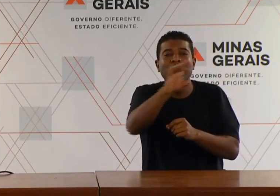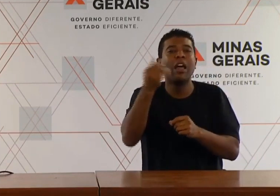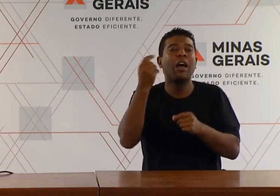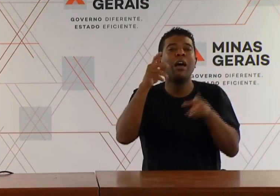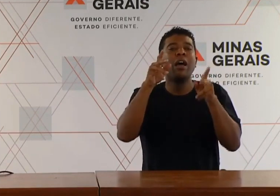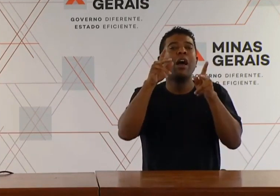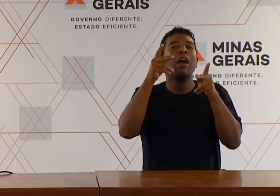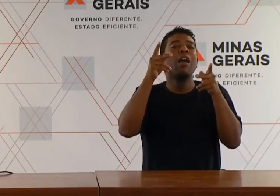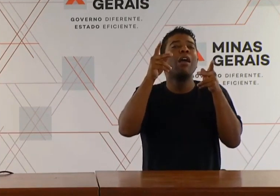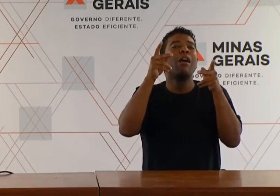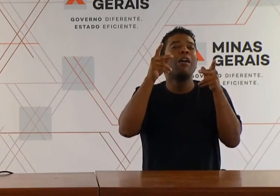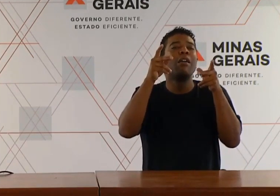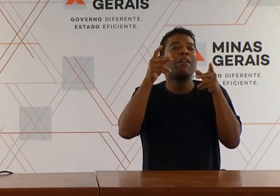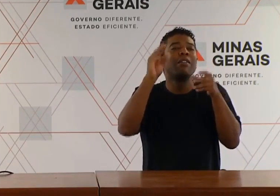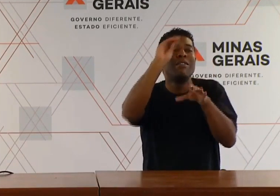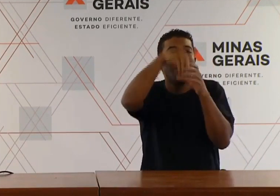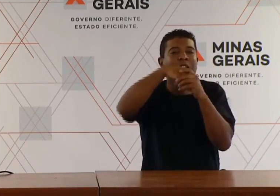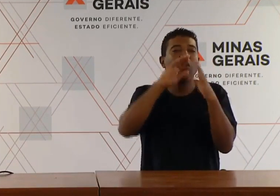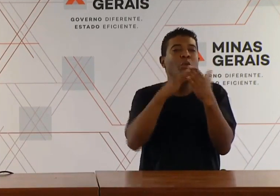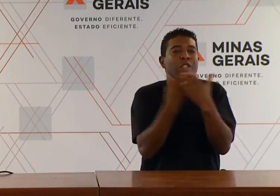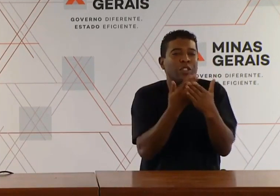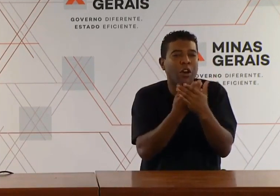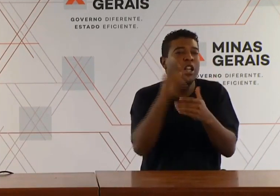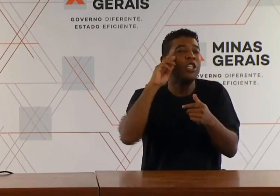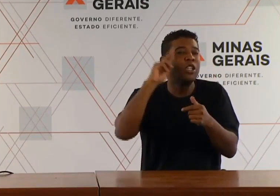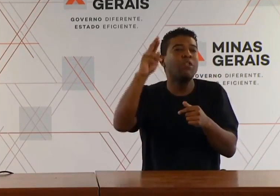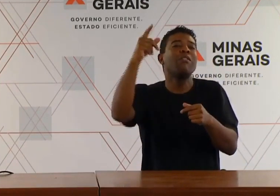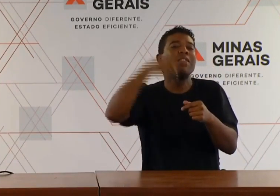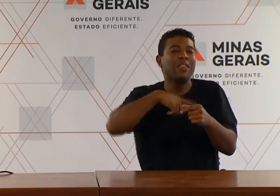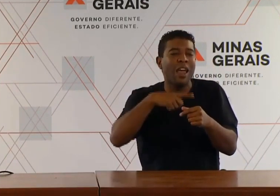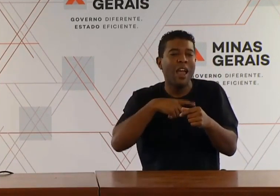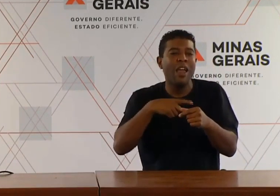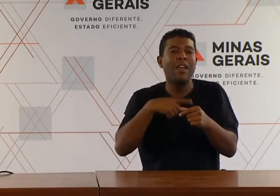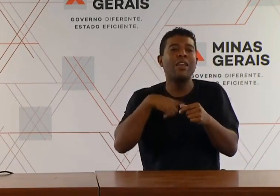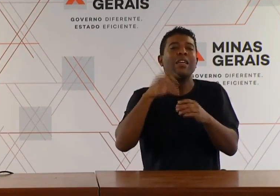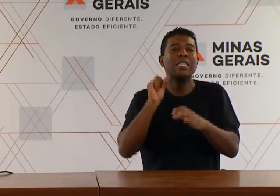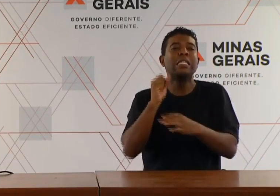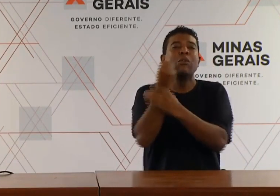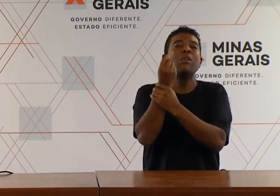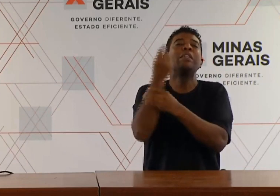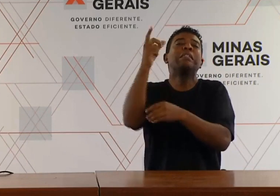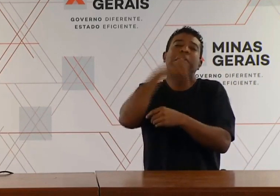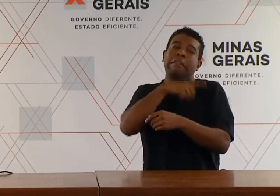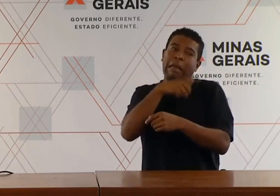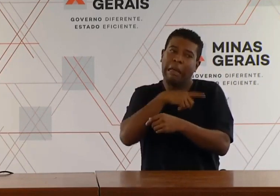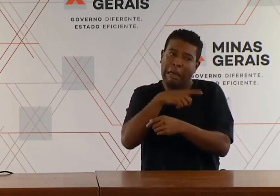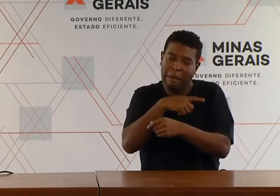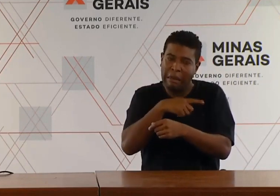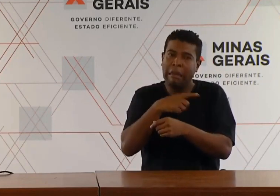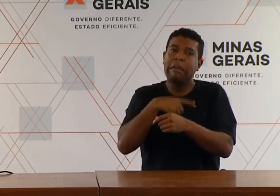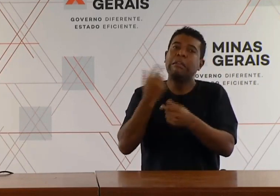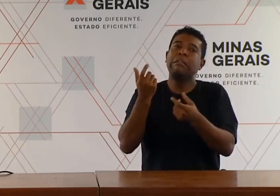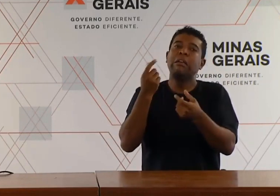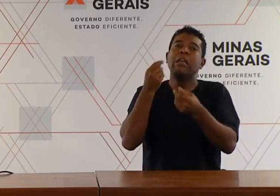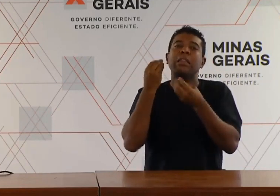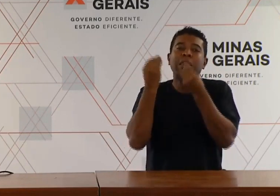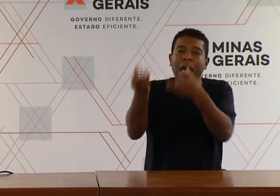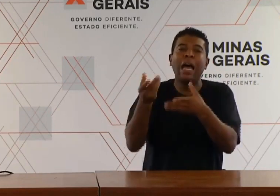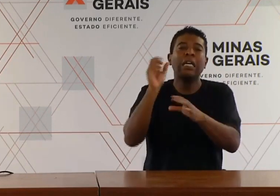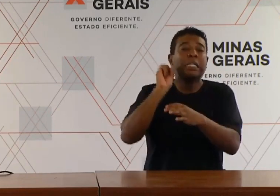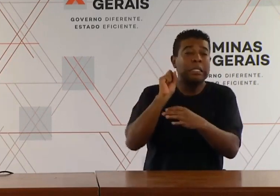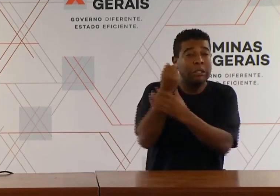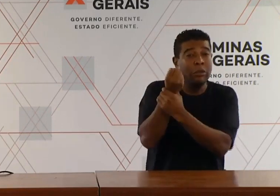adquiriu EPIs, tem a segurança de que esse processo vai ser feito da forma mais segura possível, dando a